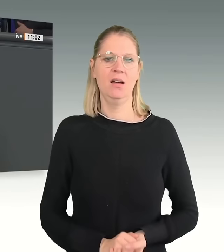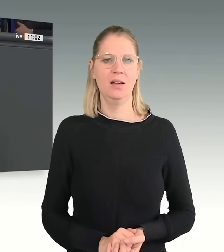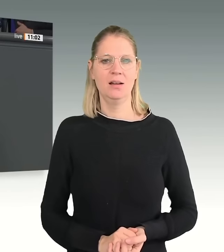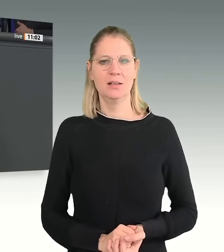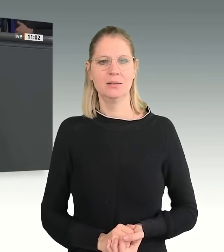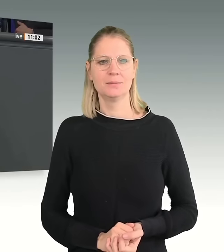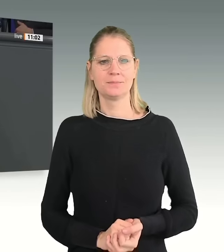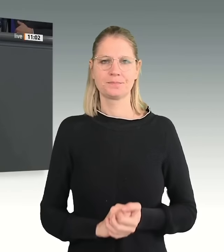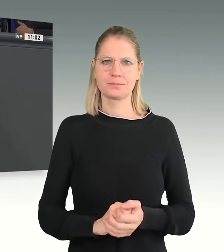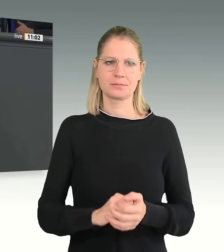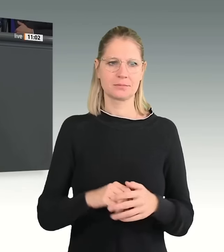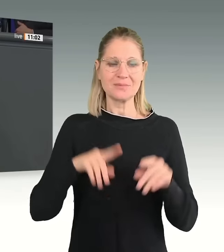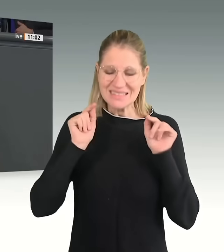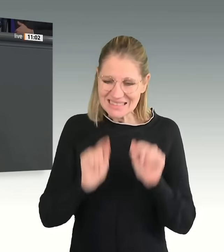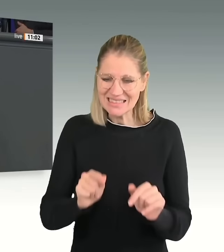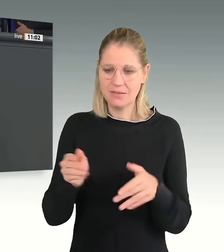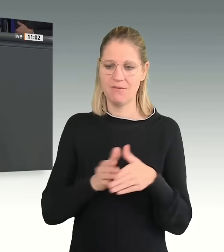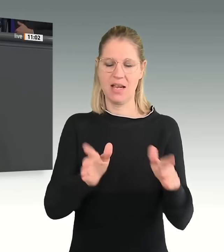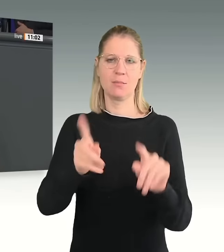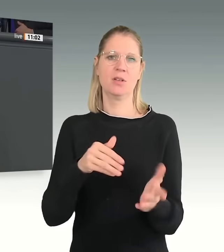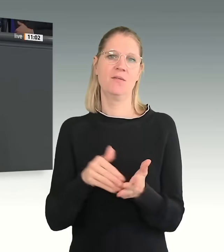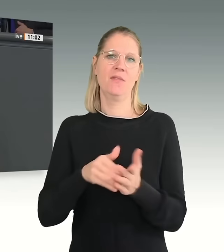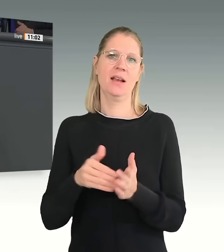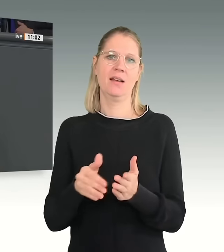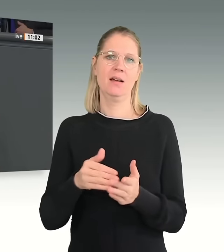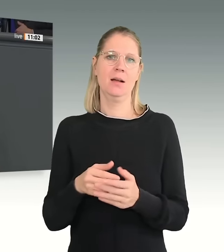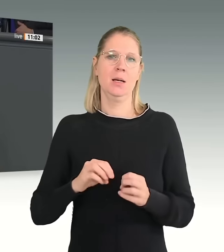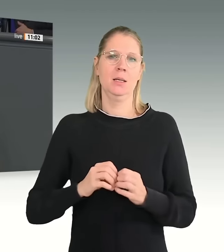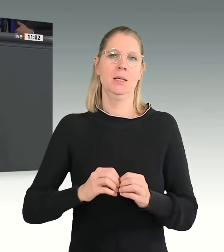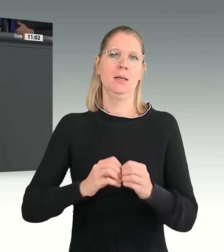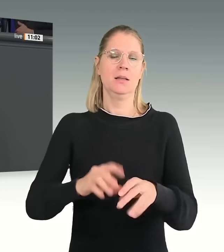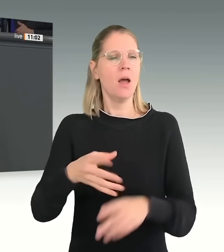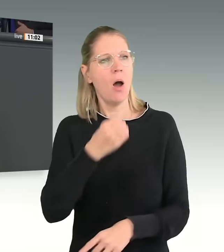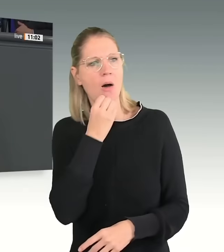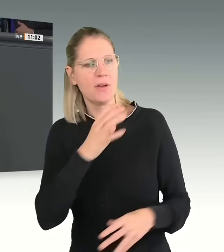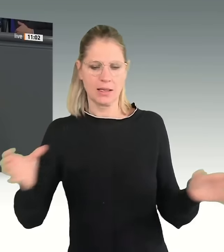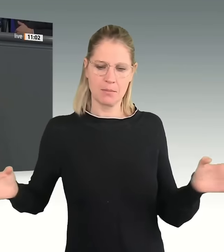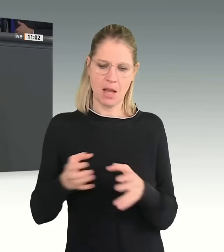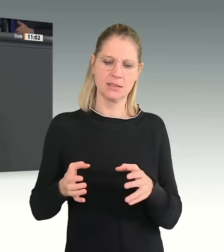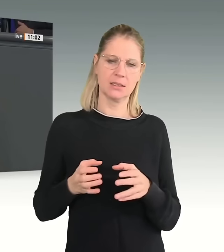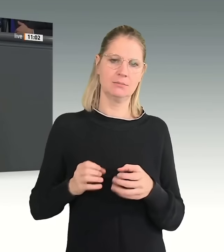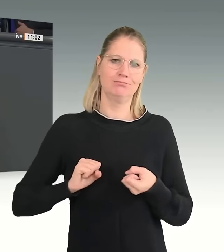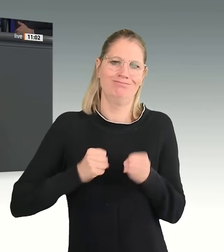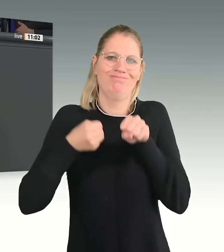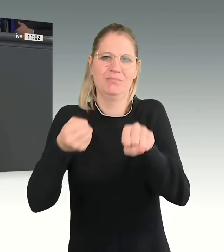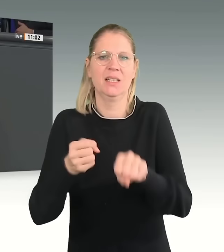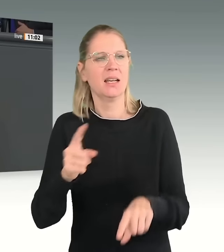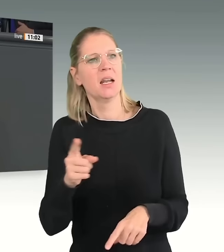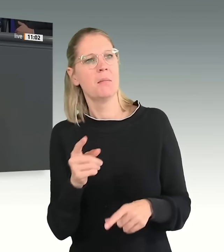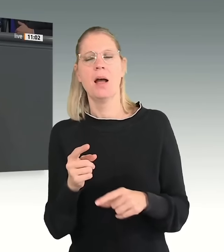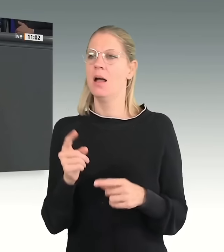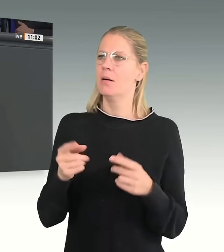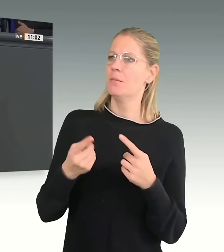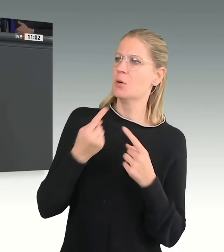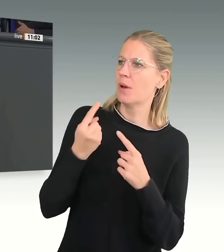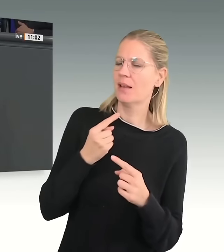das bedeutet, diesen Weg müssen wir weitergehen. Und ich hoffe, dass wir das gemeinsam beschreiten werden und nicht immer weiter darüber sprechen, wie wir die einen gegen die anderen